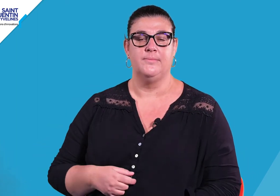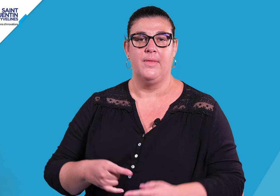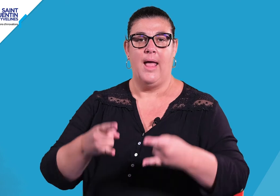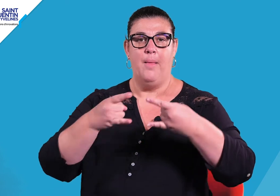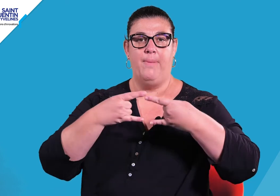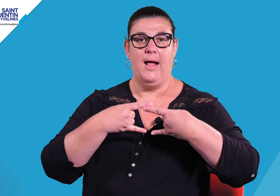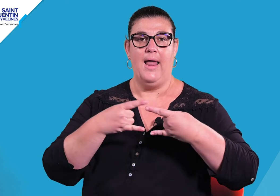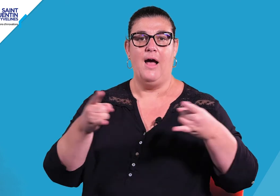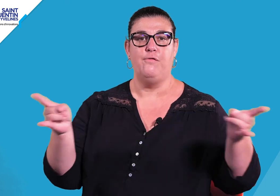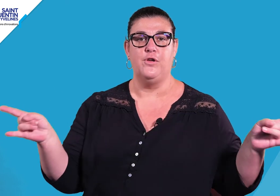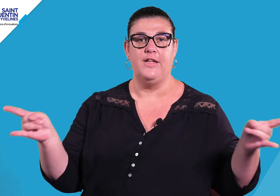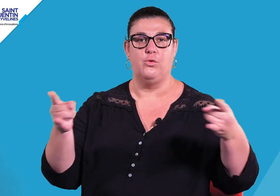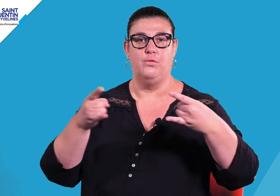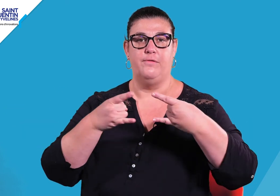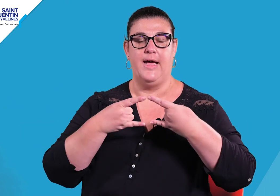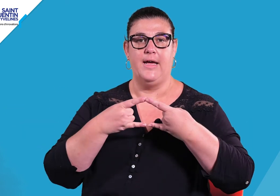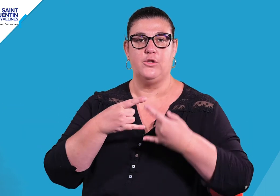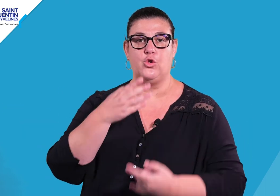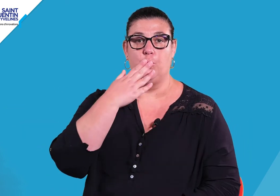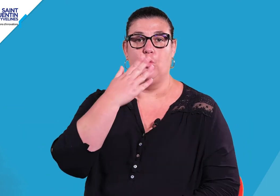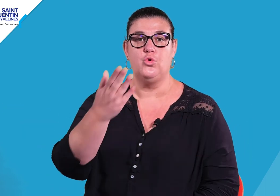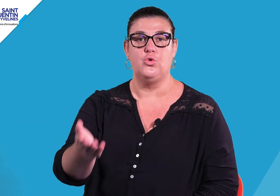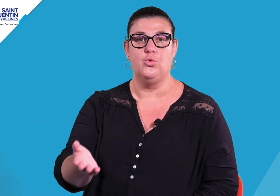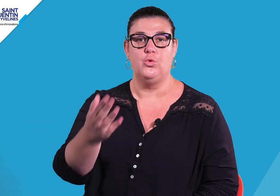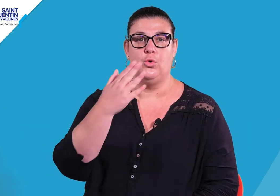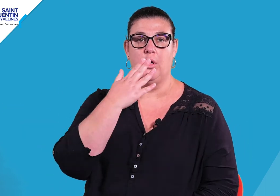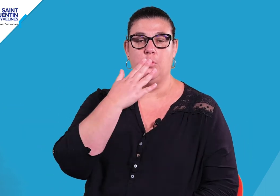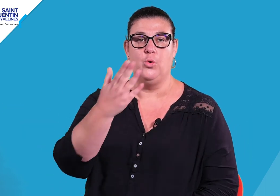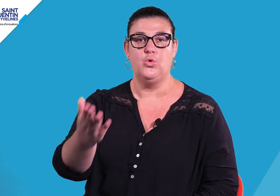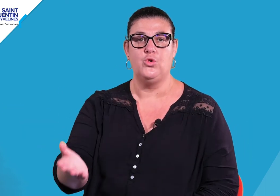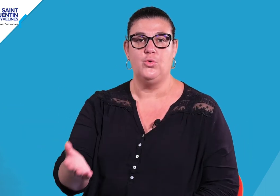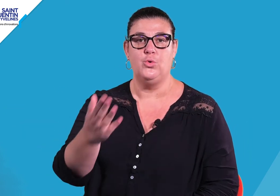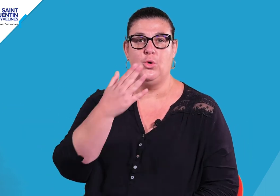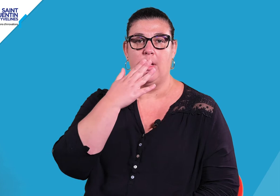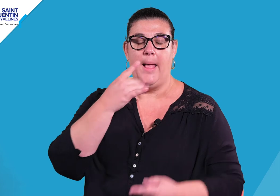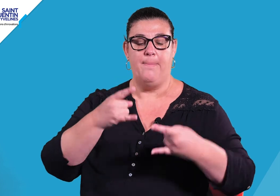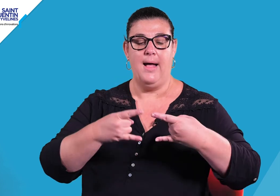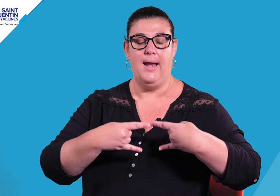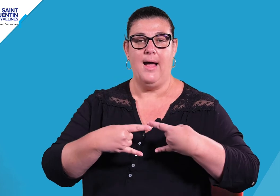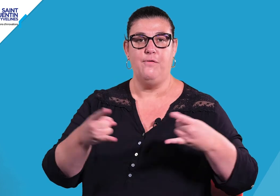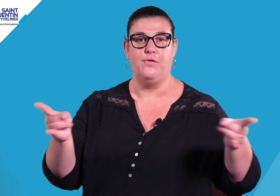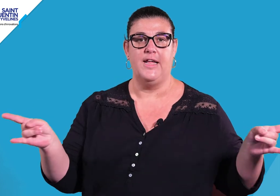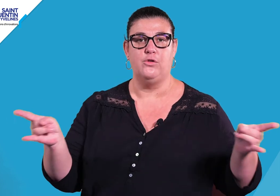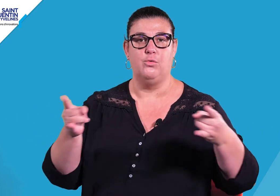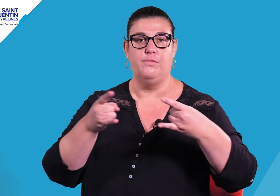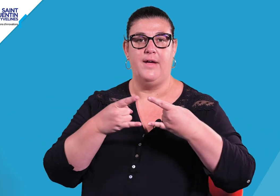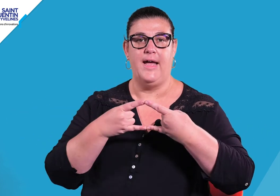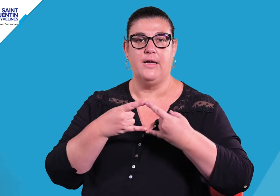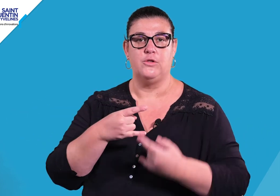Par la fenêtre ouverte, bonjour, bonjour. Par la fenêtre ouverte,